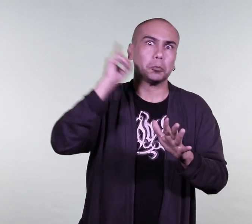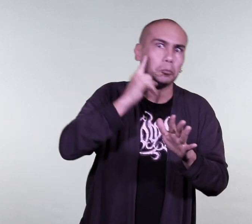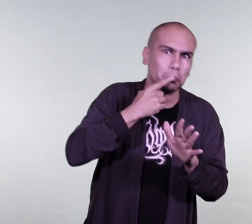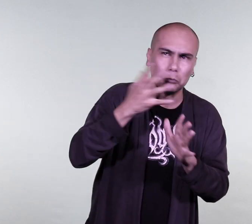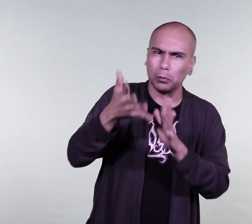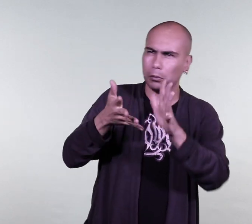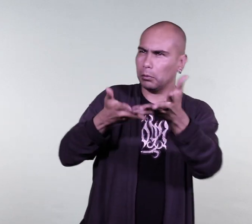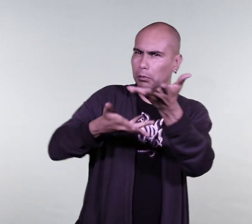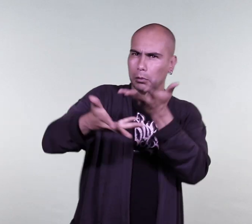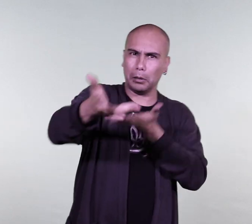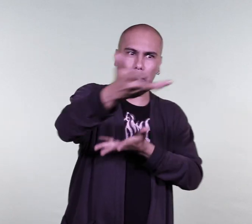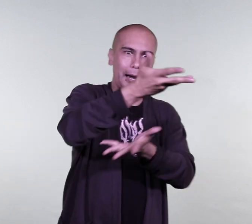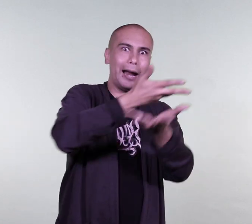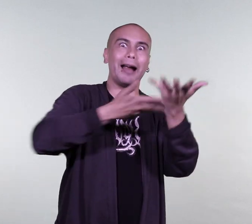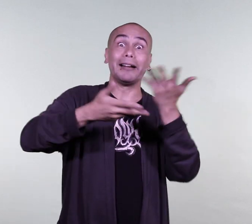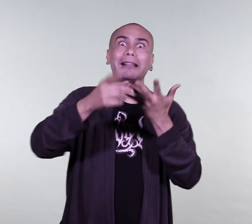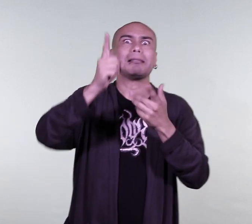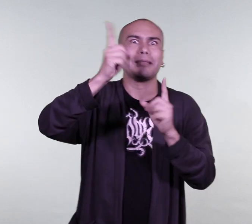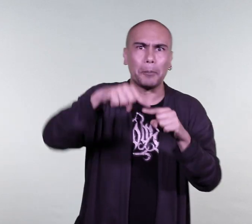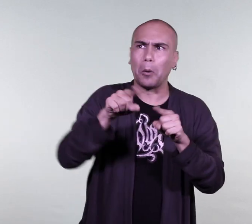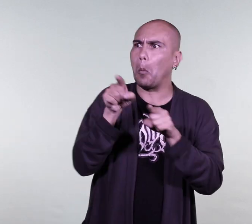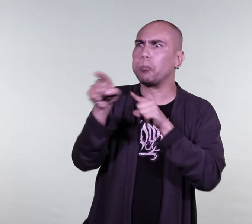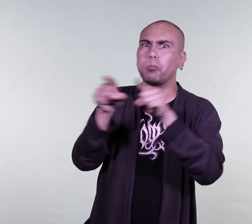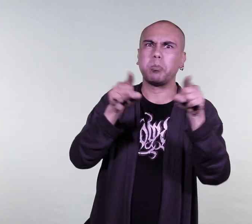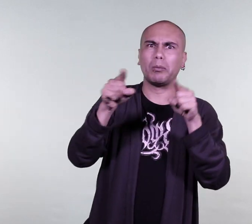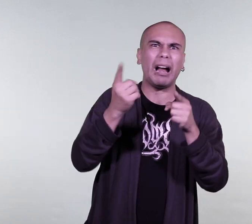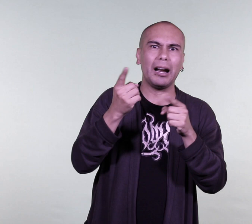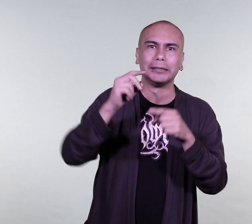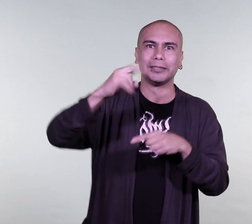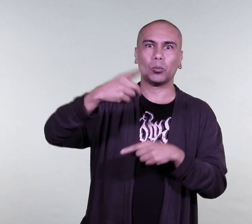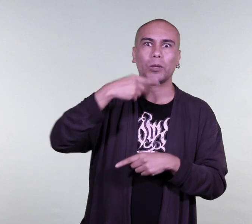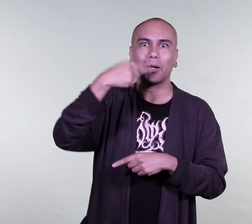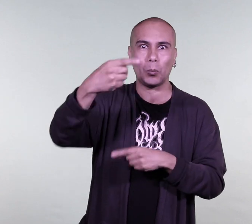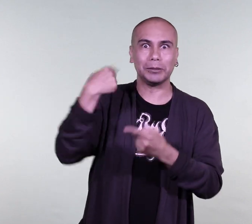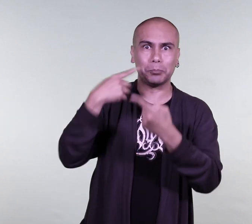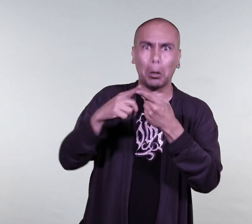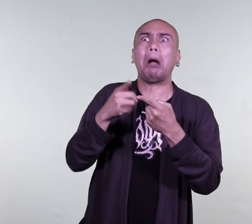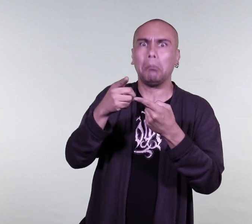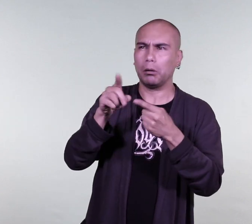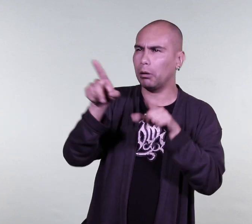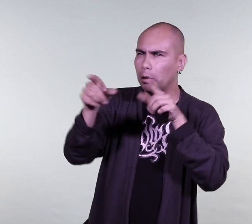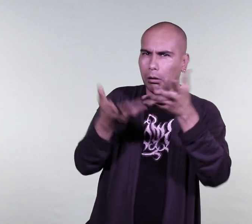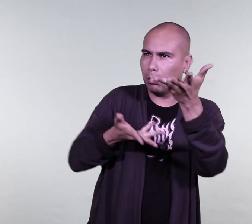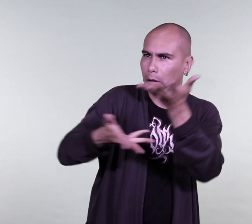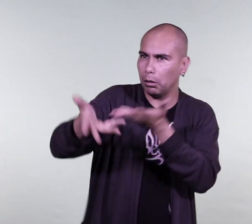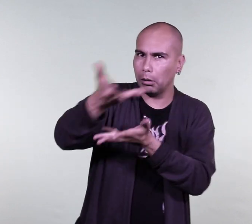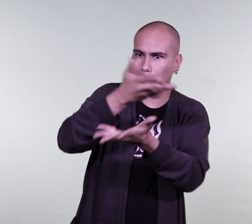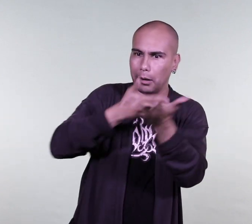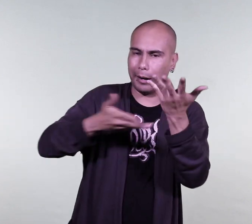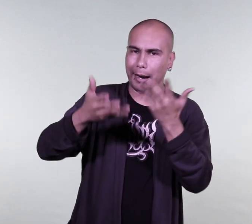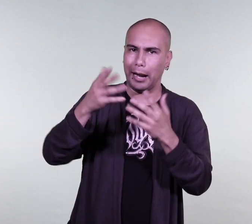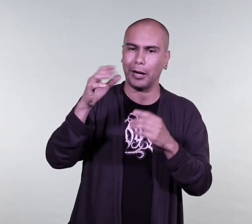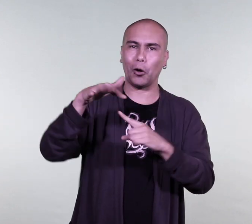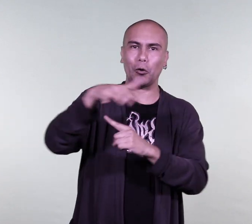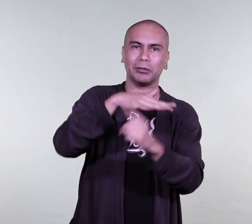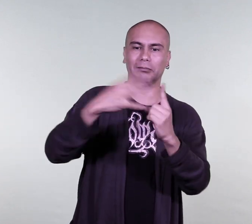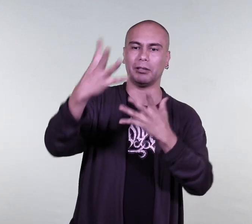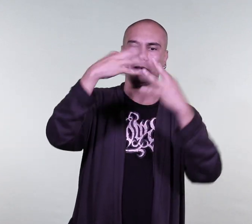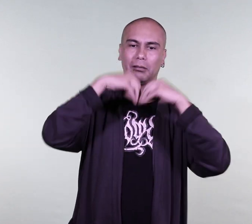lingüístico, con sus pares, para que puedan compartir y puedan fortalecer su primera lengua, la lengua de señas, y la segunda lengua